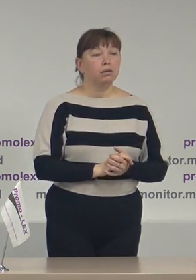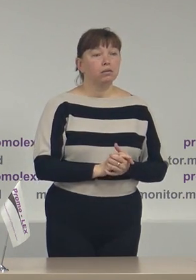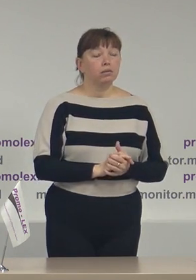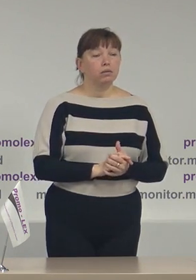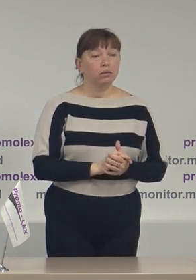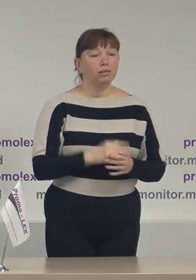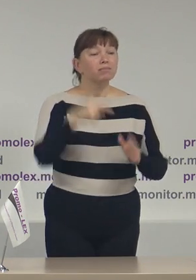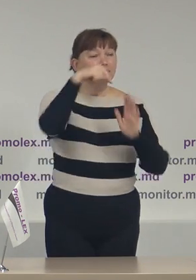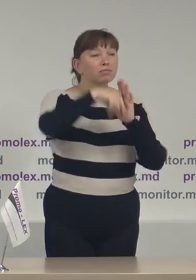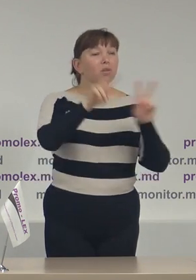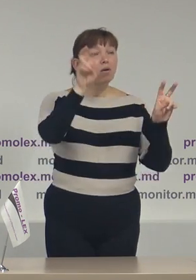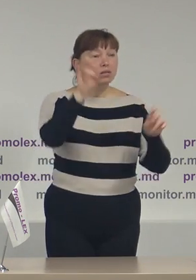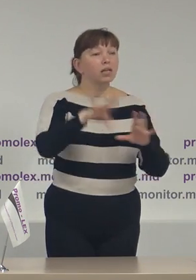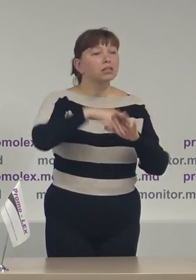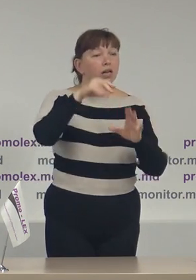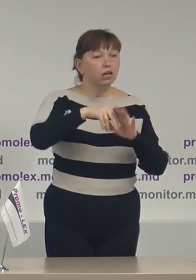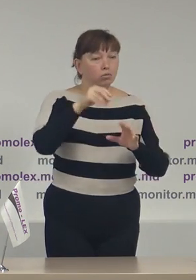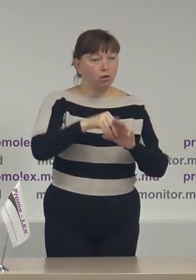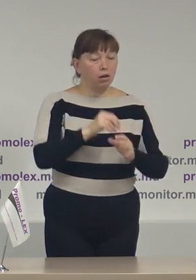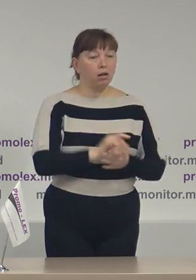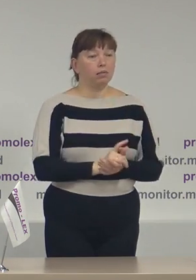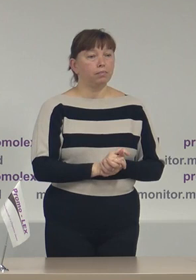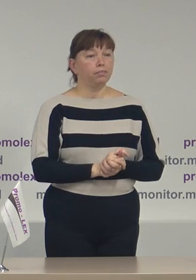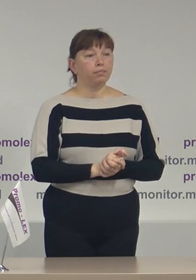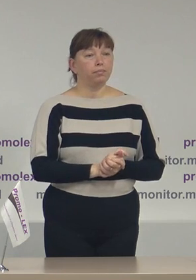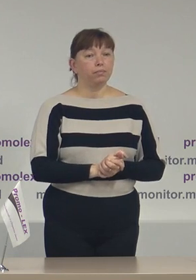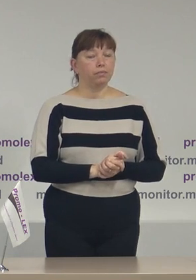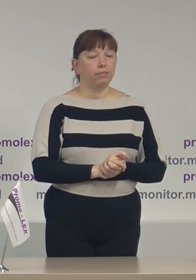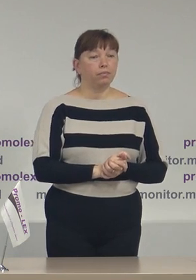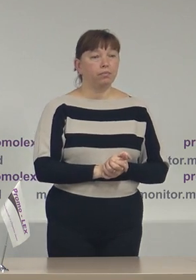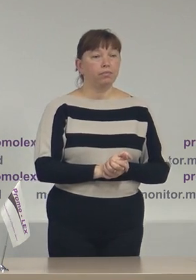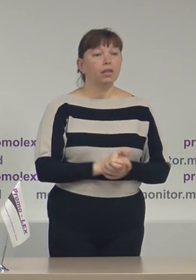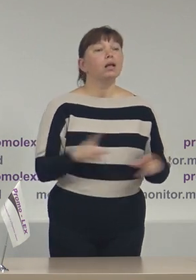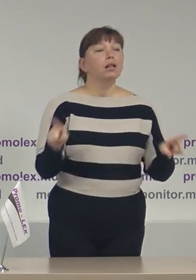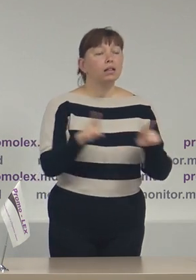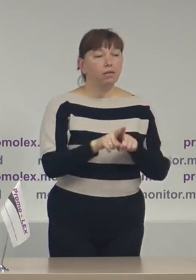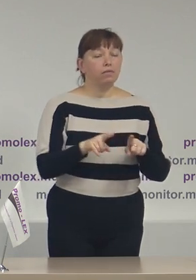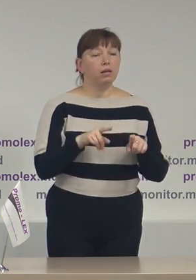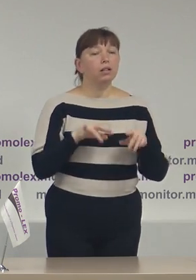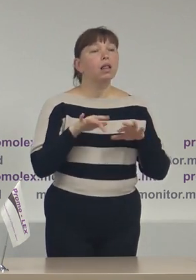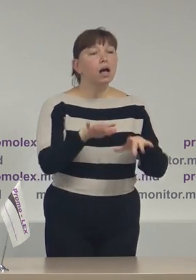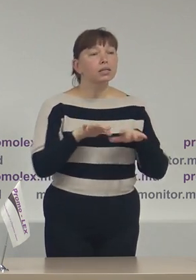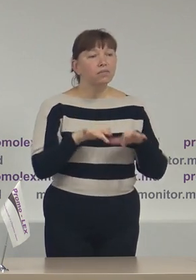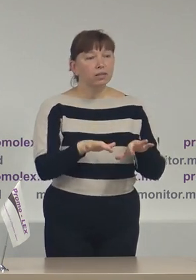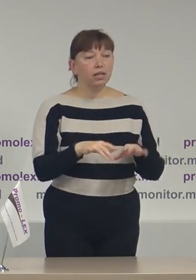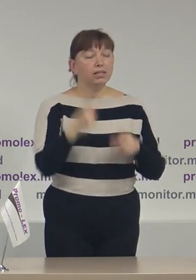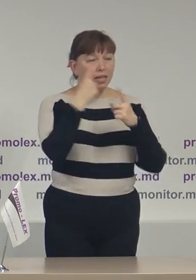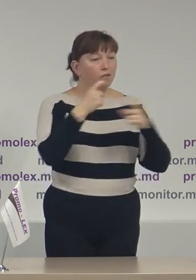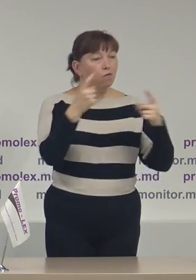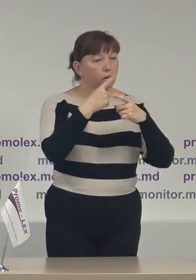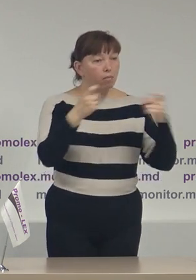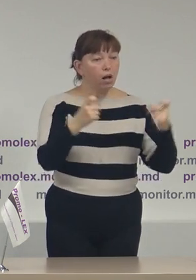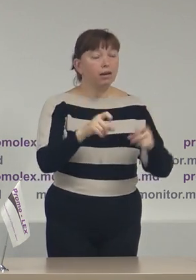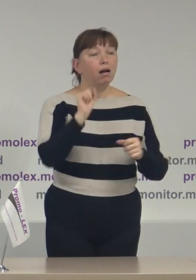context electoral sau urmează să se întâmple în context electoral. La fel, activități de informare